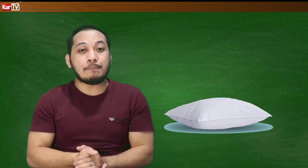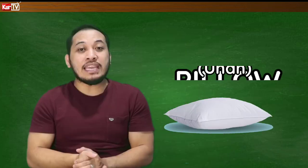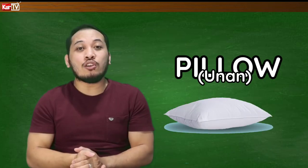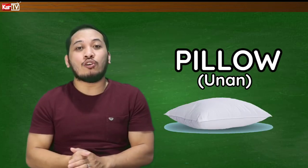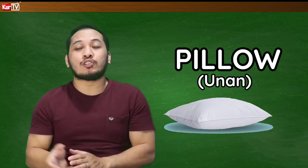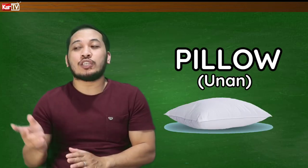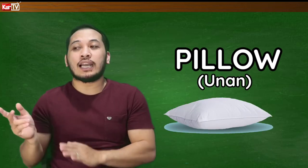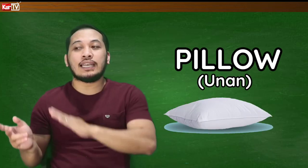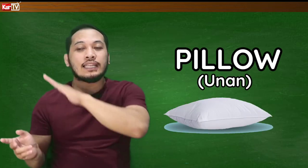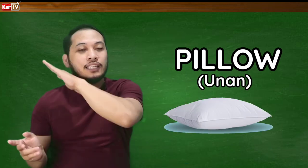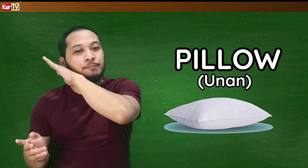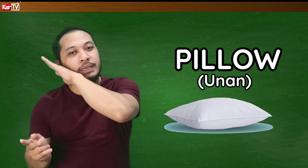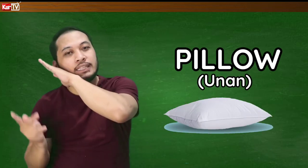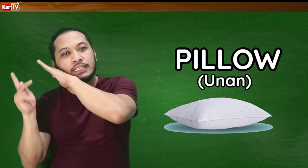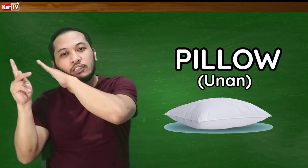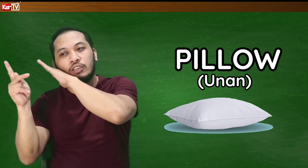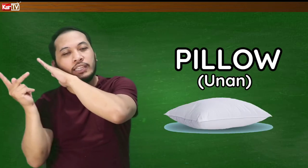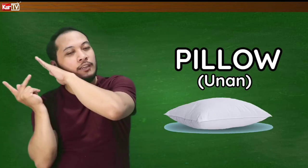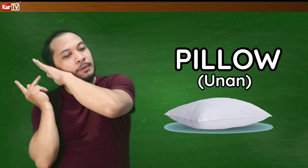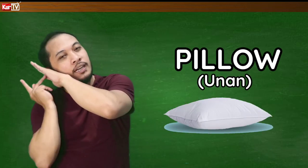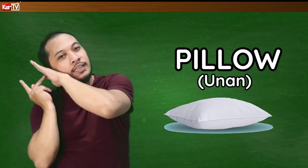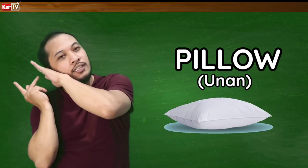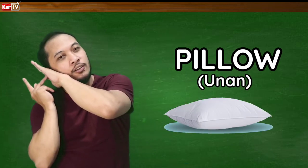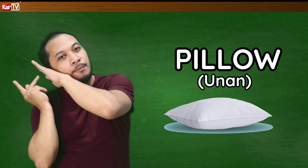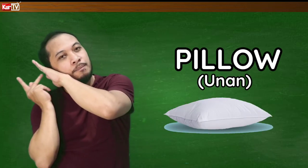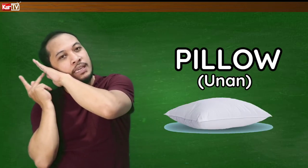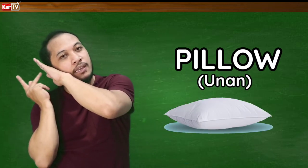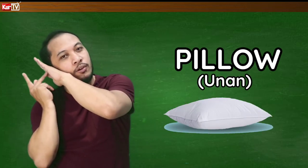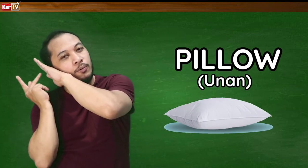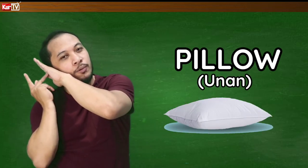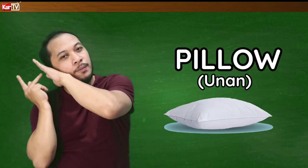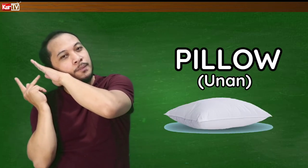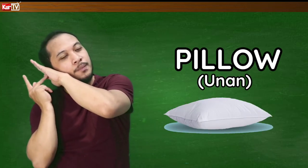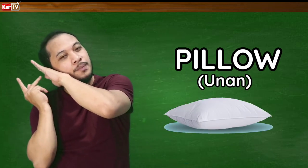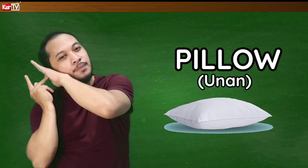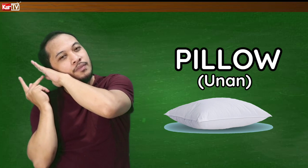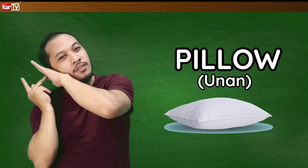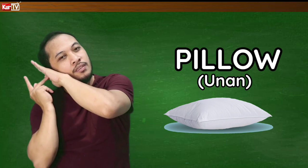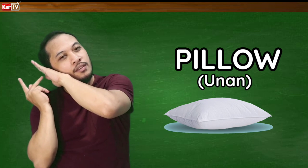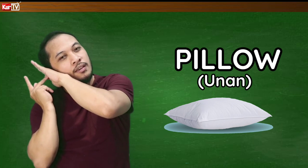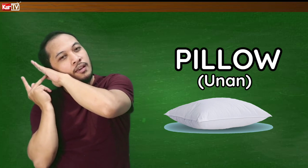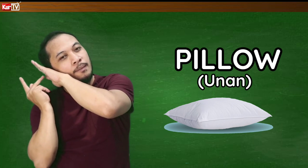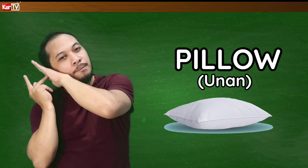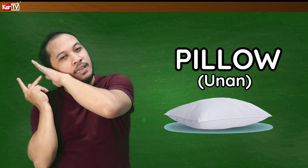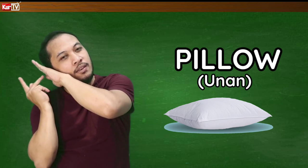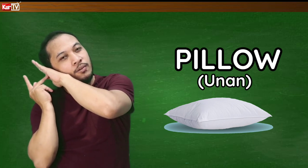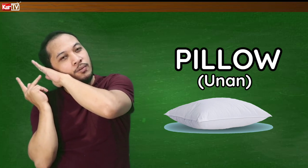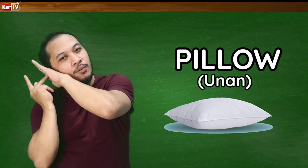pillow. So, naka letter P, tapos ito letter P na kayo dito. Pillow. Pillow.